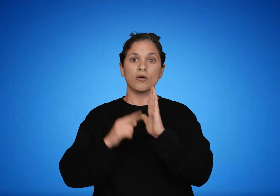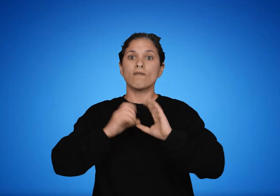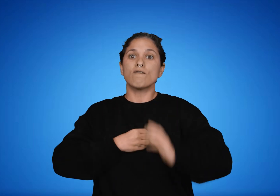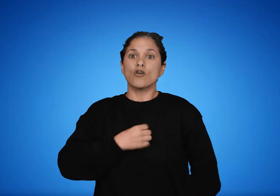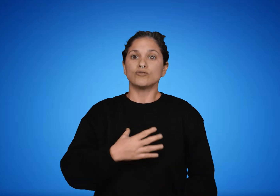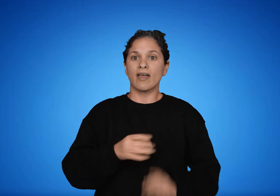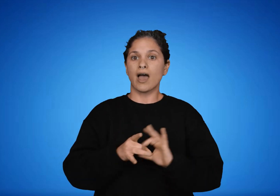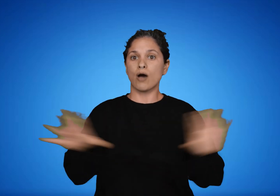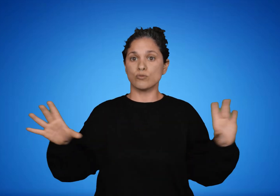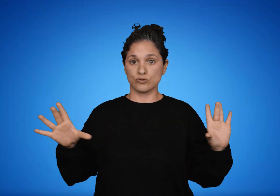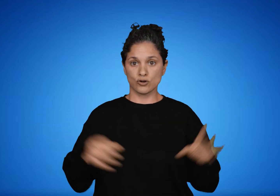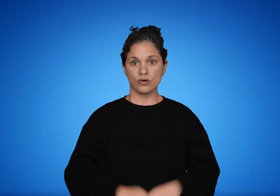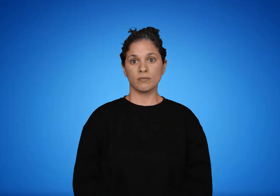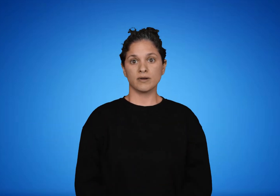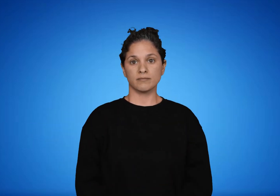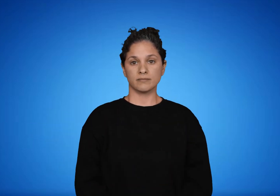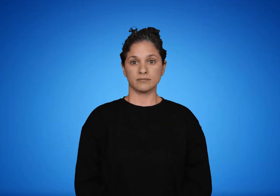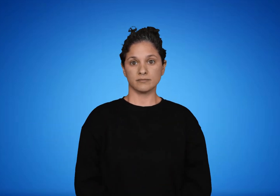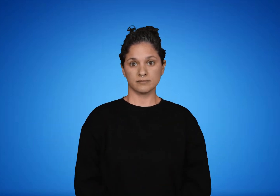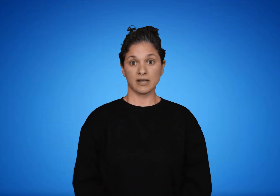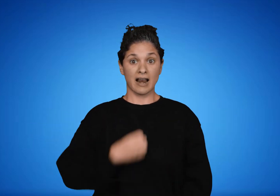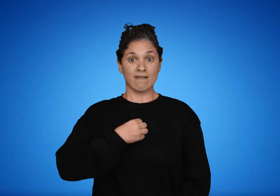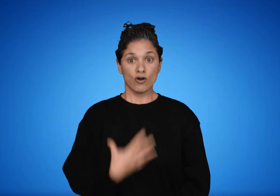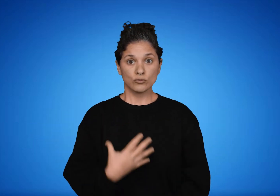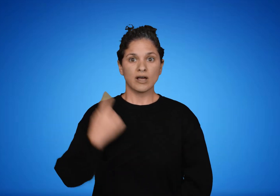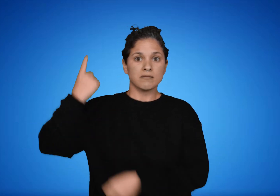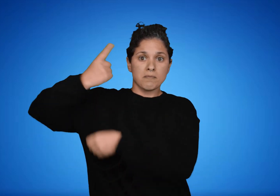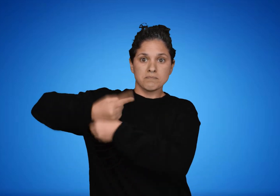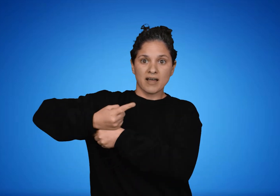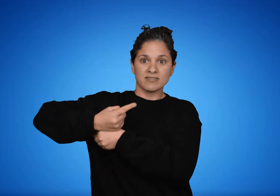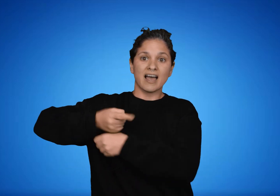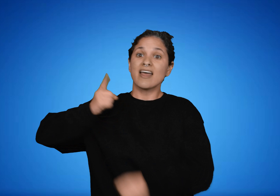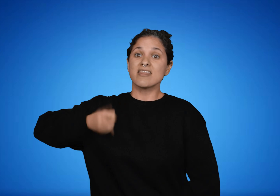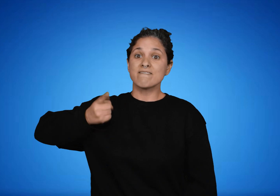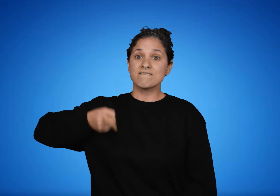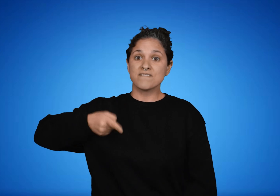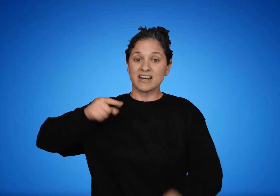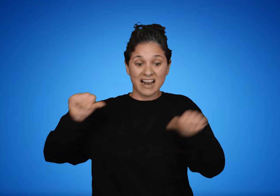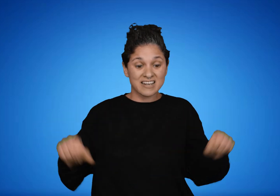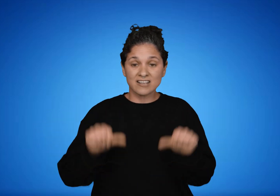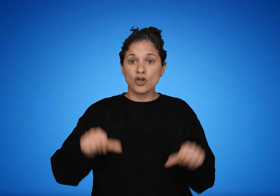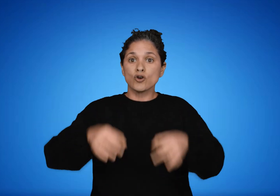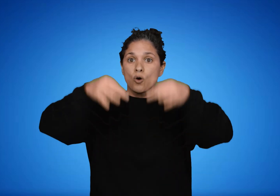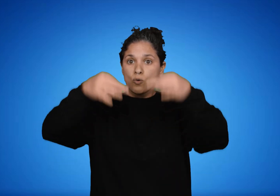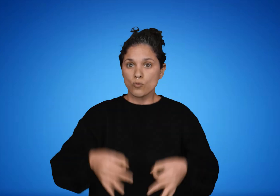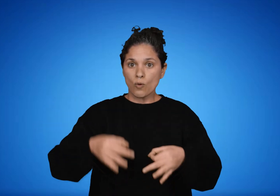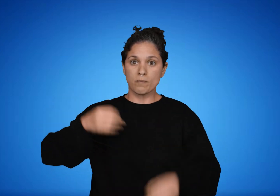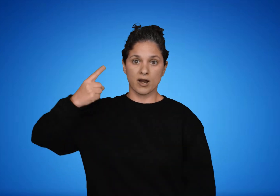imperativo es propio de una voluntad autónoma. En este sentido la voluntad está determinada por el deber y la acción